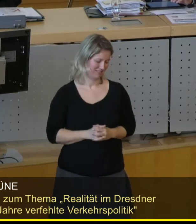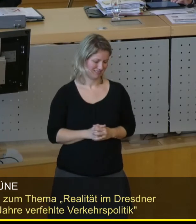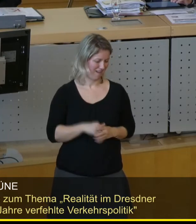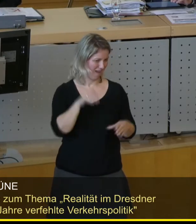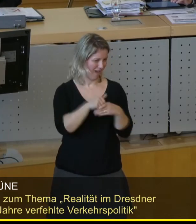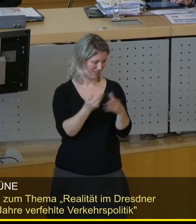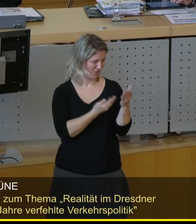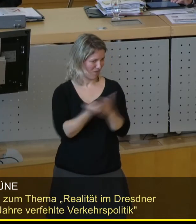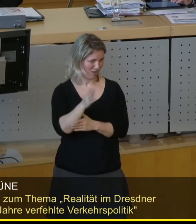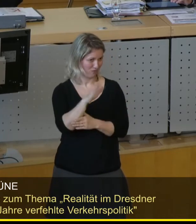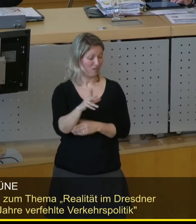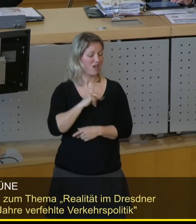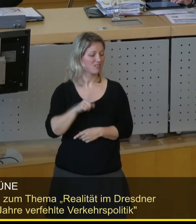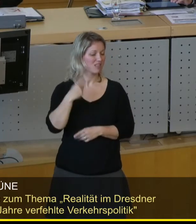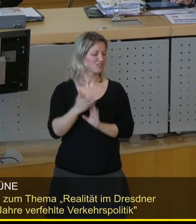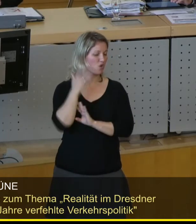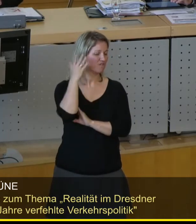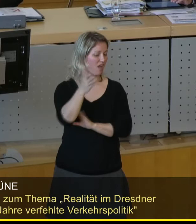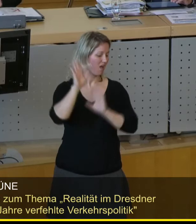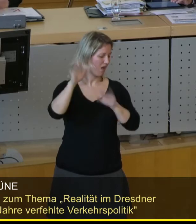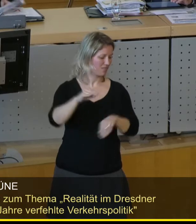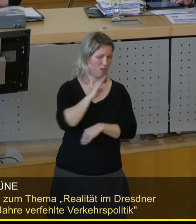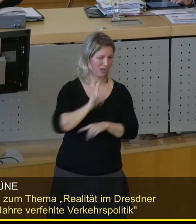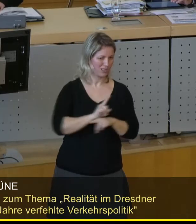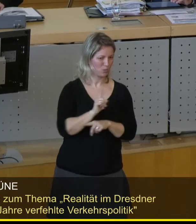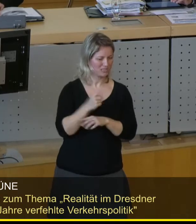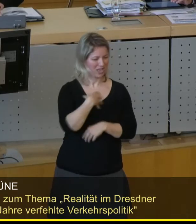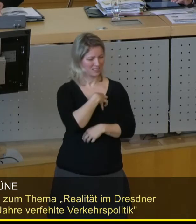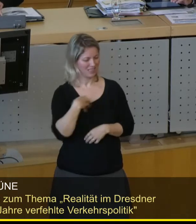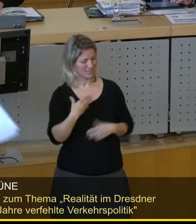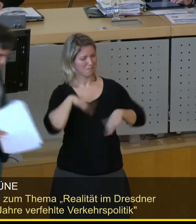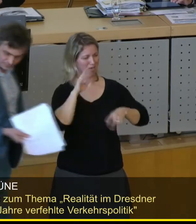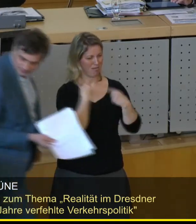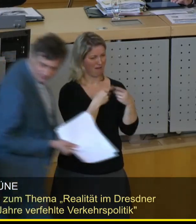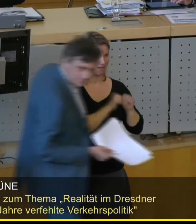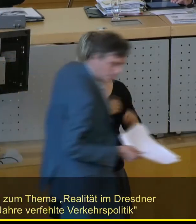höchstwahrscheinlich die nächsten 5 Jahre Zeit, diese Sachen in Dresden zu entwickeln. Danke.